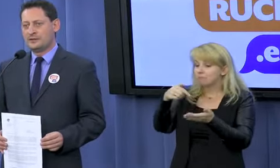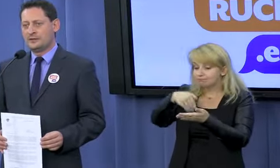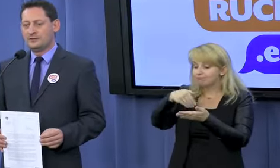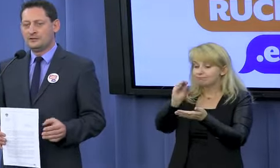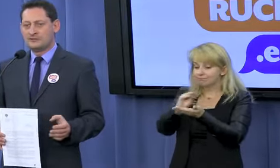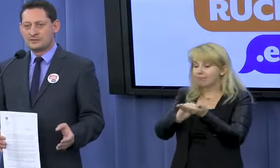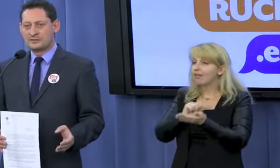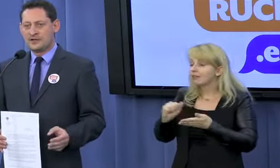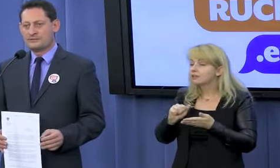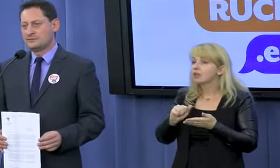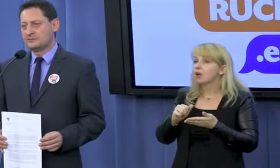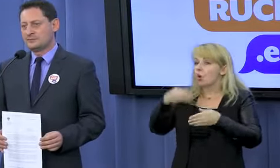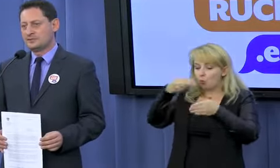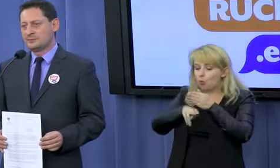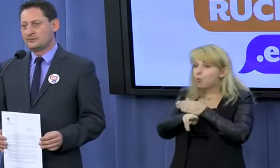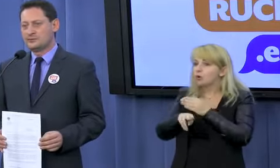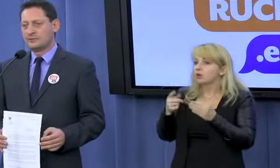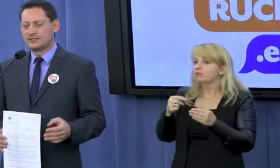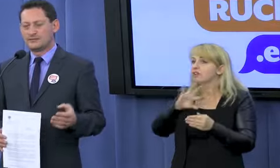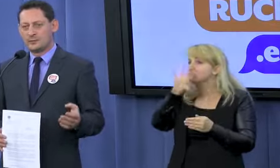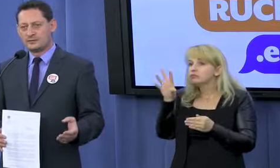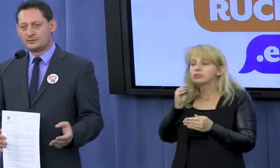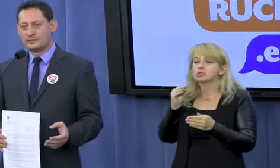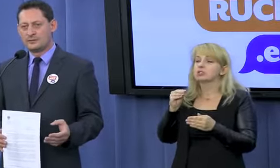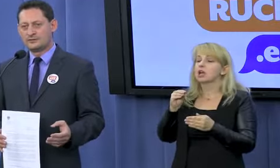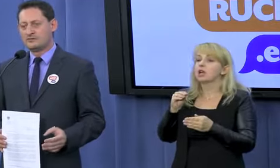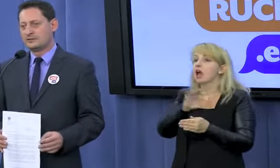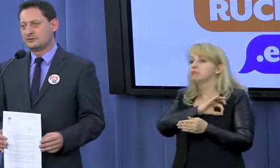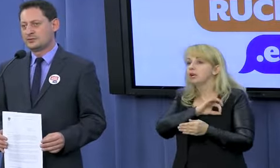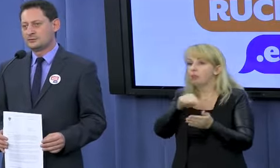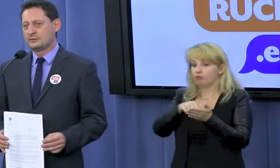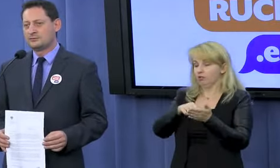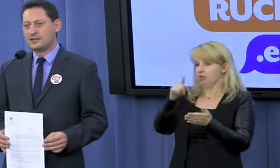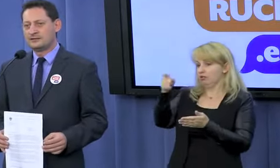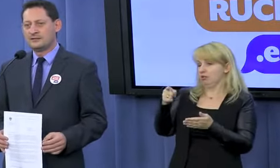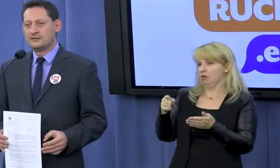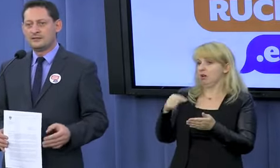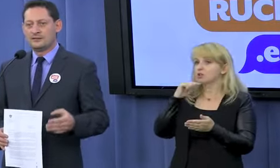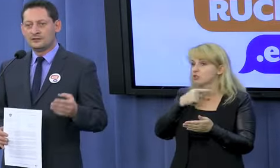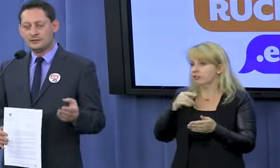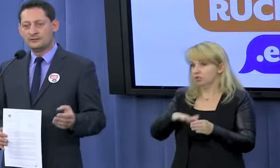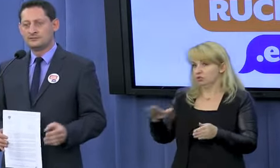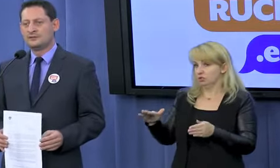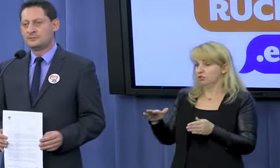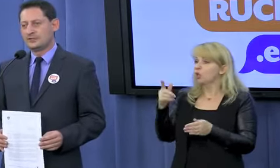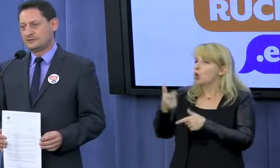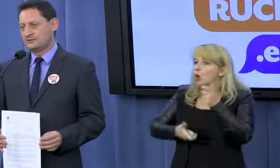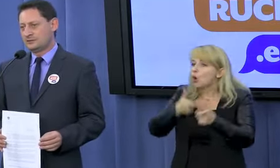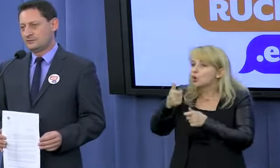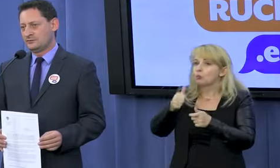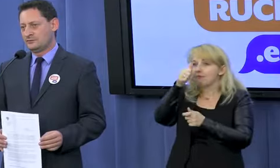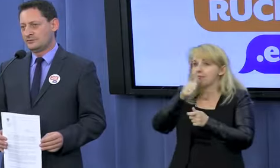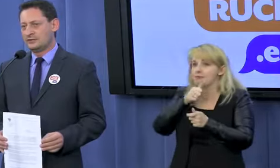i sprawy związane z pedofilią nakazywała opatrywać klauzulą tajne i nie